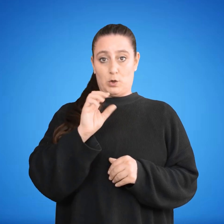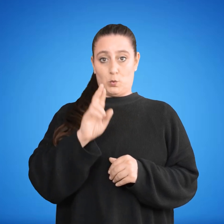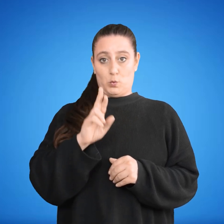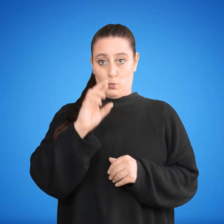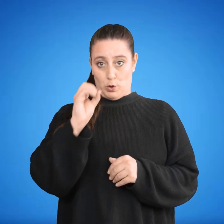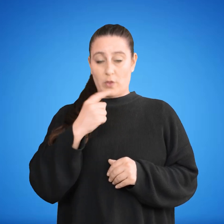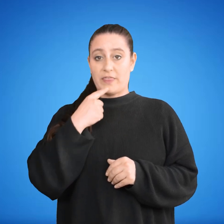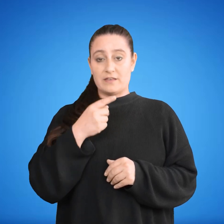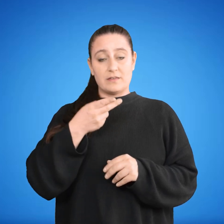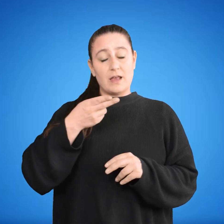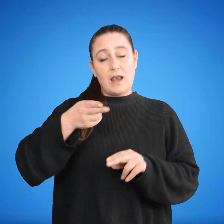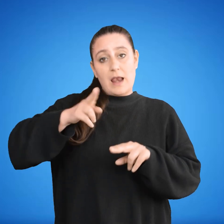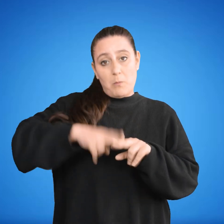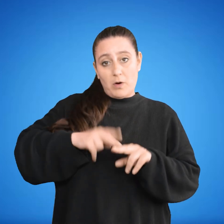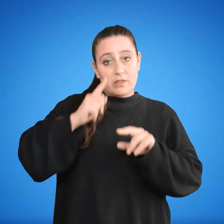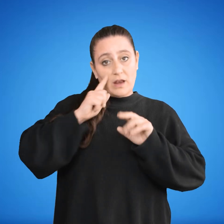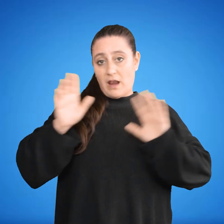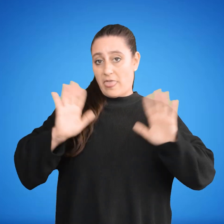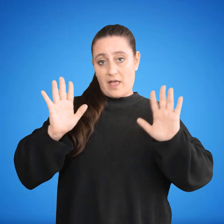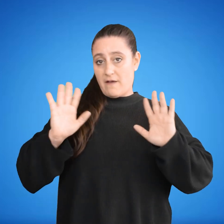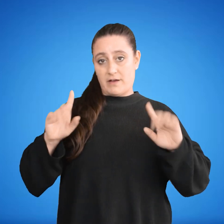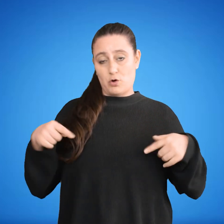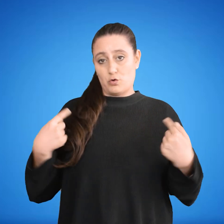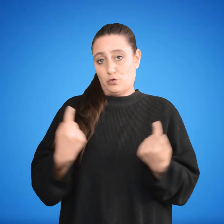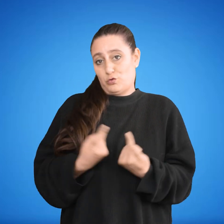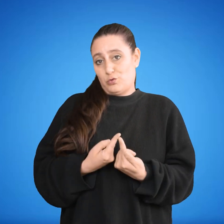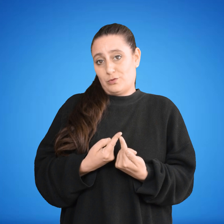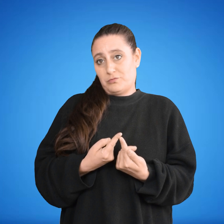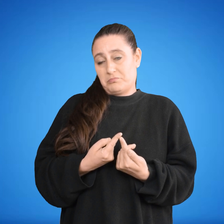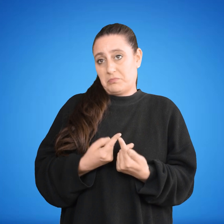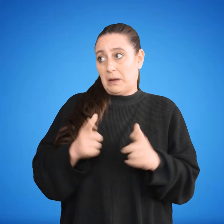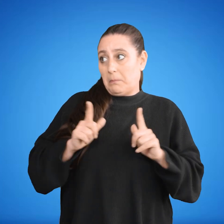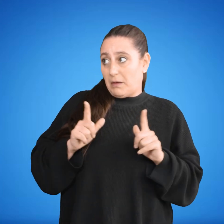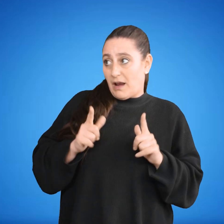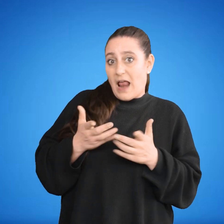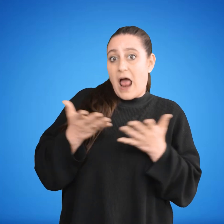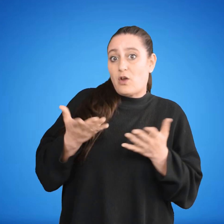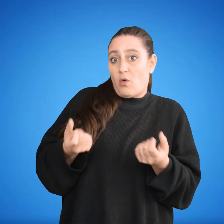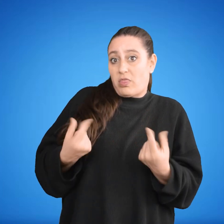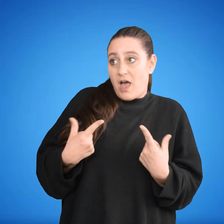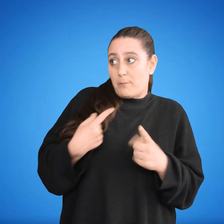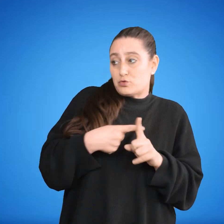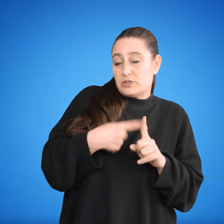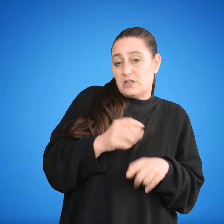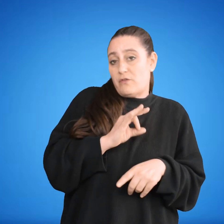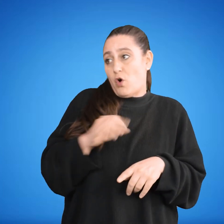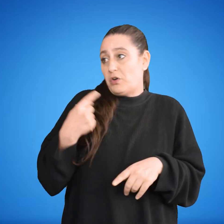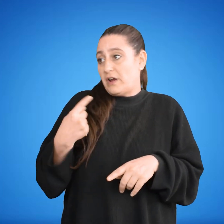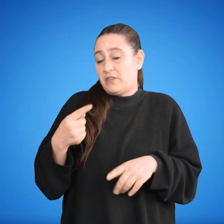Argumentos. Según Epicuro, la muerte no tiene nada que ver con nosotros. No podemos esperar de la